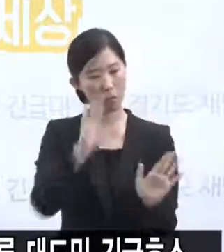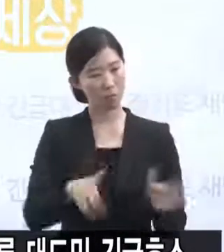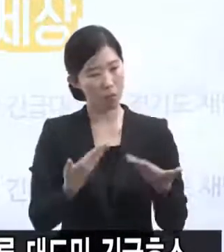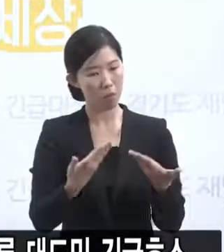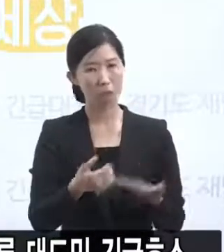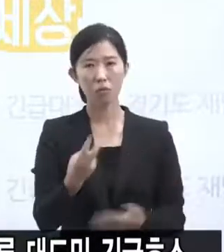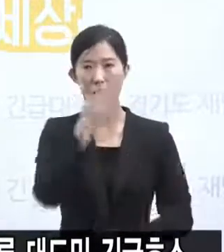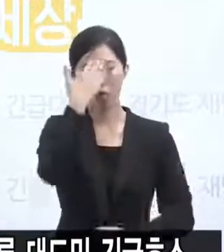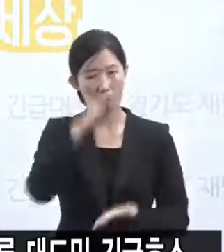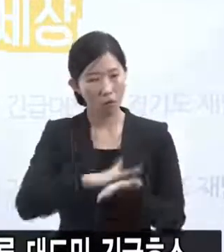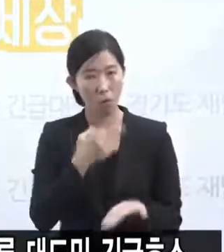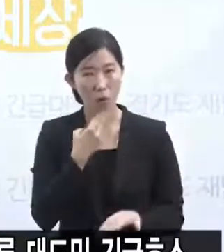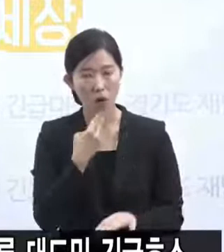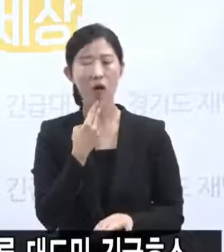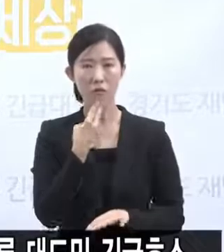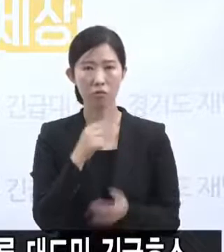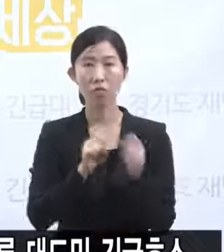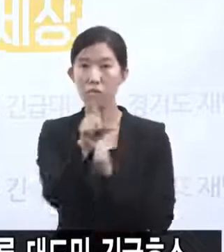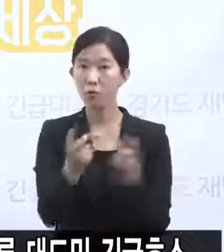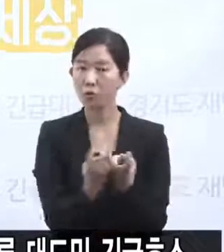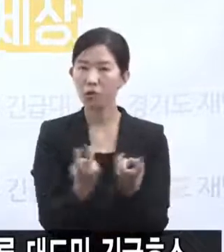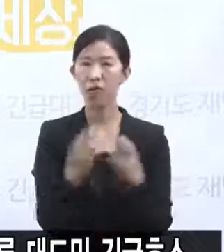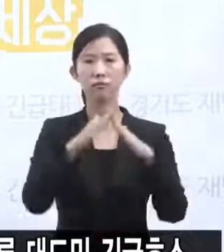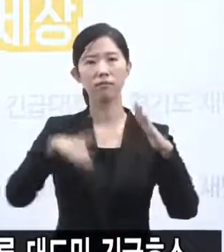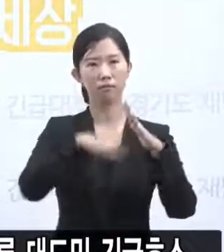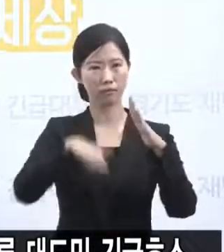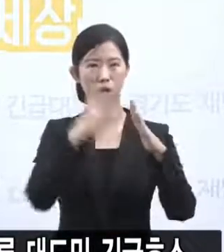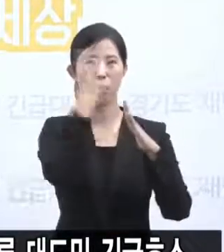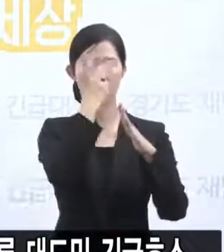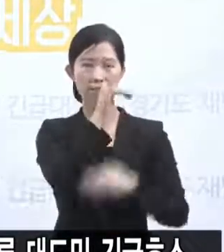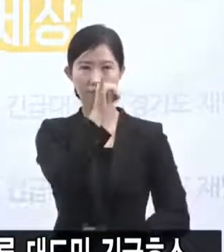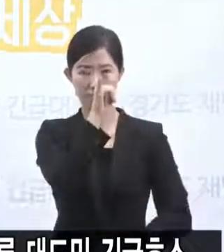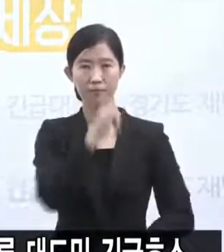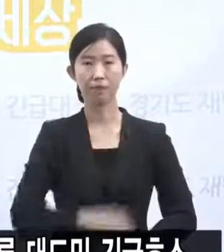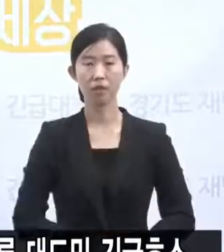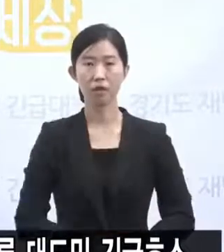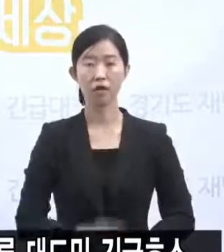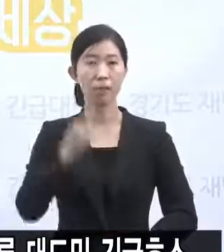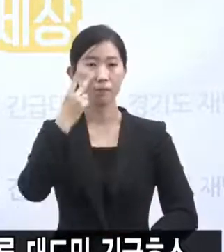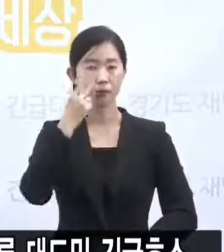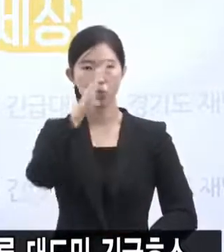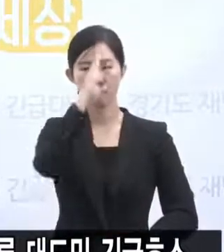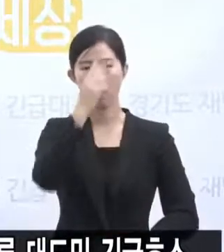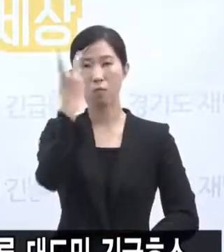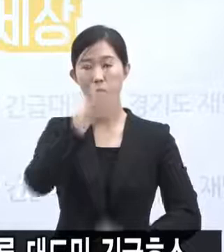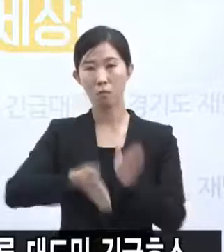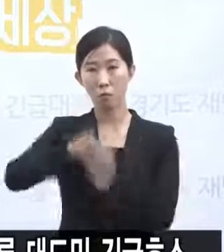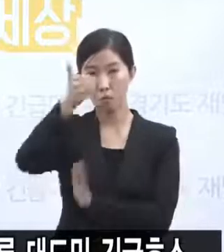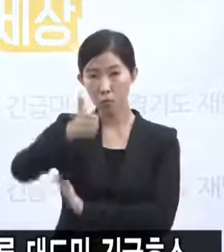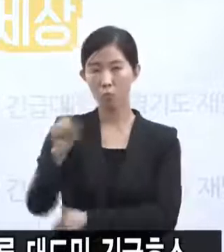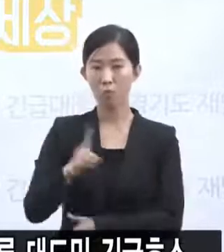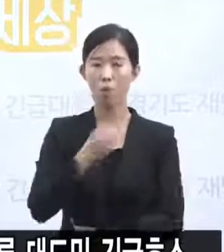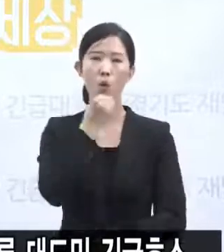가정에서 관리됩니다. 이를 위해 미국 질병관리본부는 홈케어 지침을